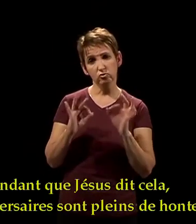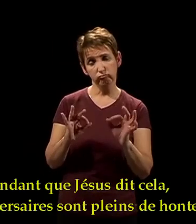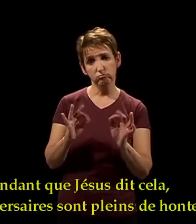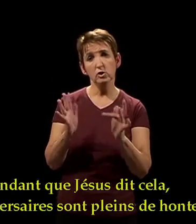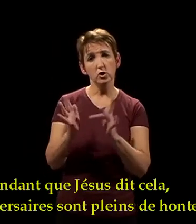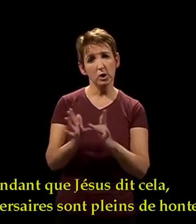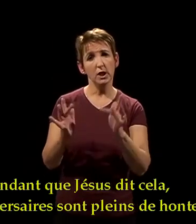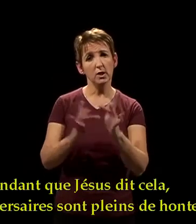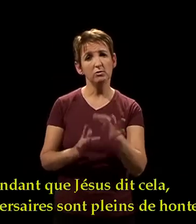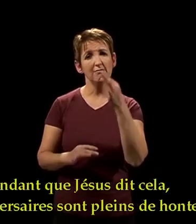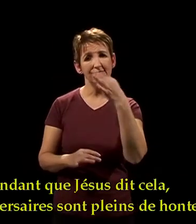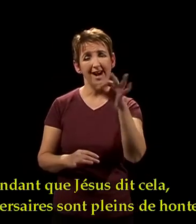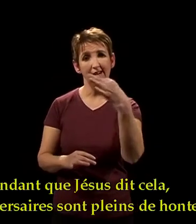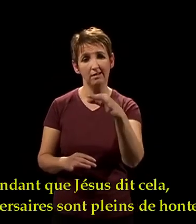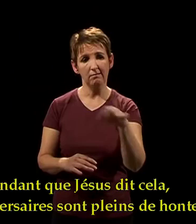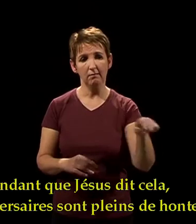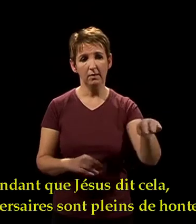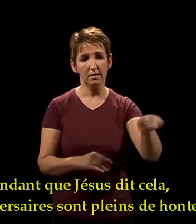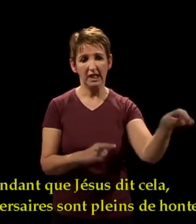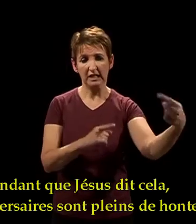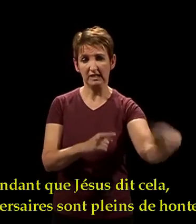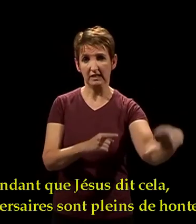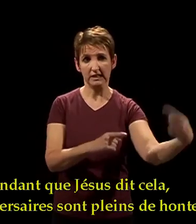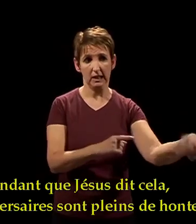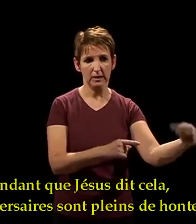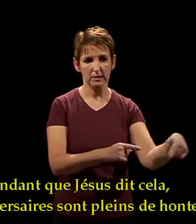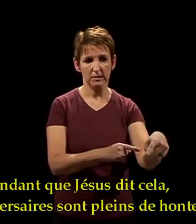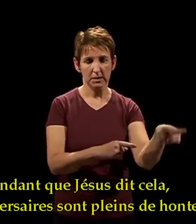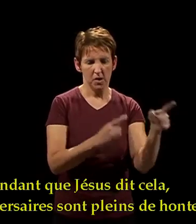Pendant que Jésus dit cela, ses adversaires sont pleins de honte.